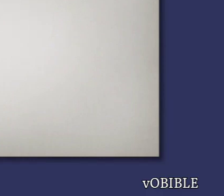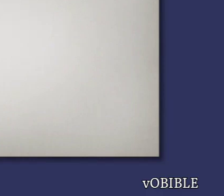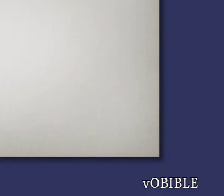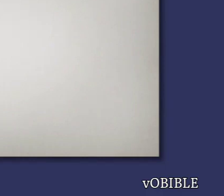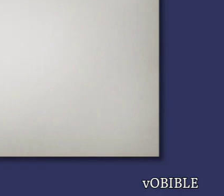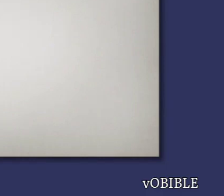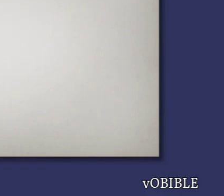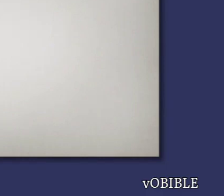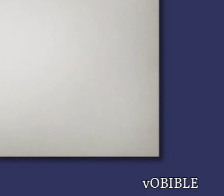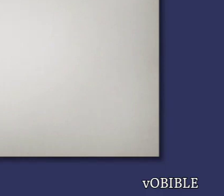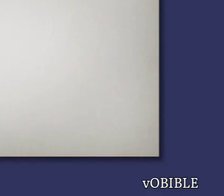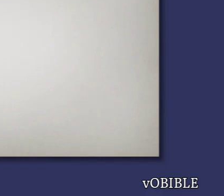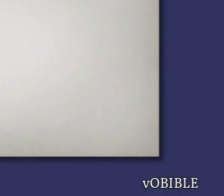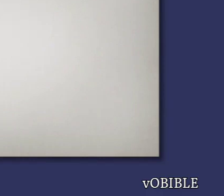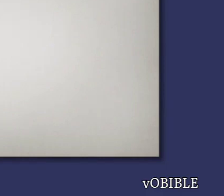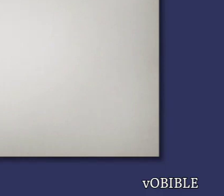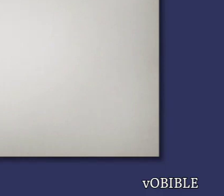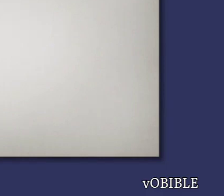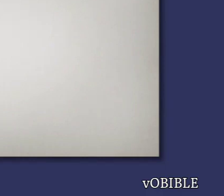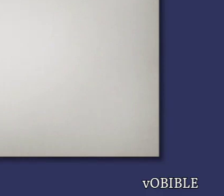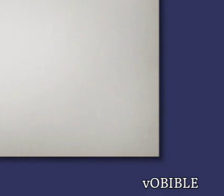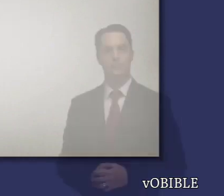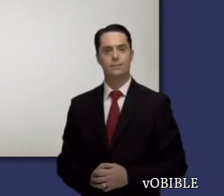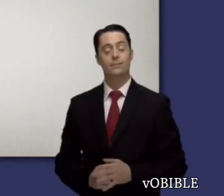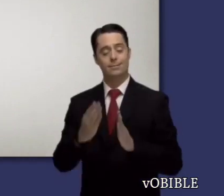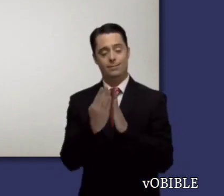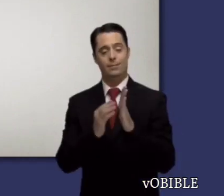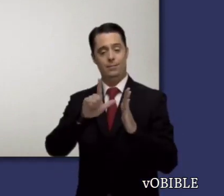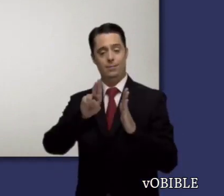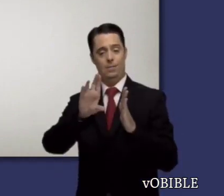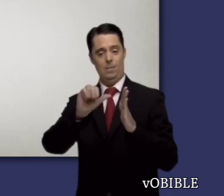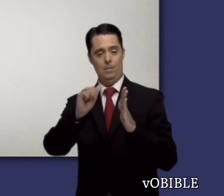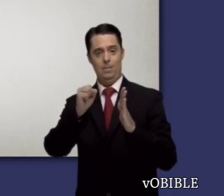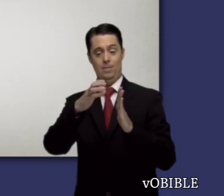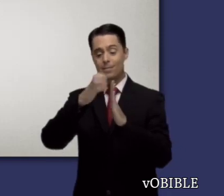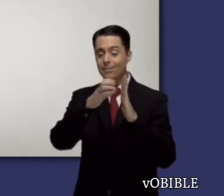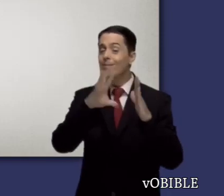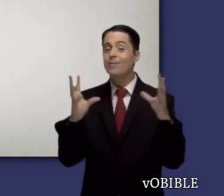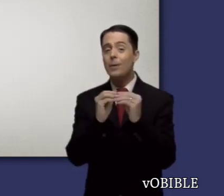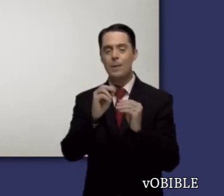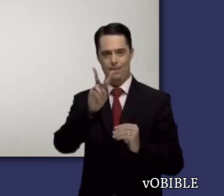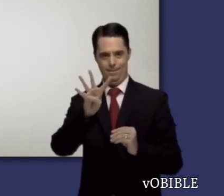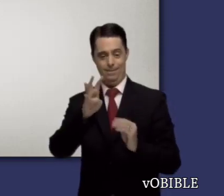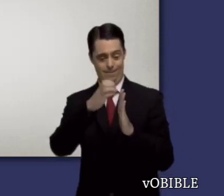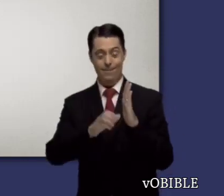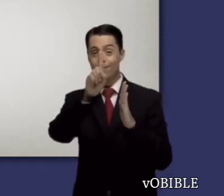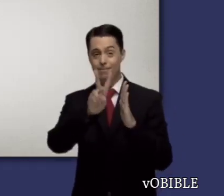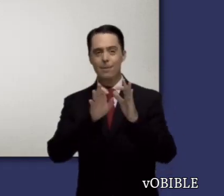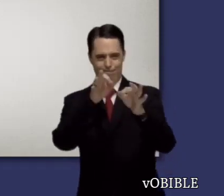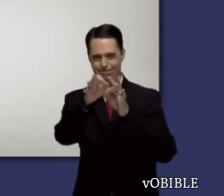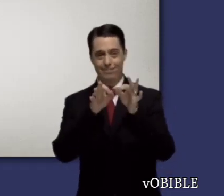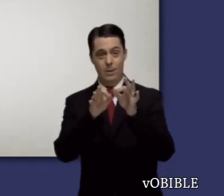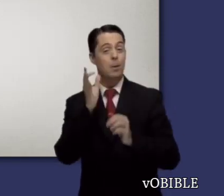Lucas consta de 24 capítulos. Los capítulos 1 y 2 aportan información sobre la infancia de Juan el